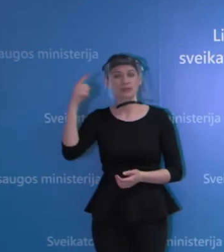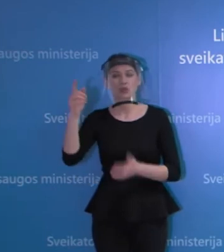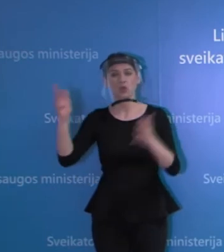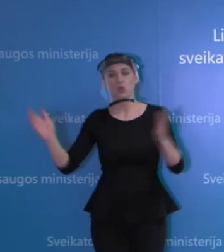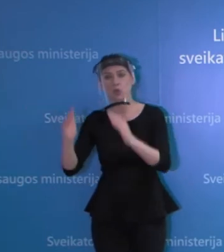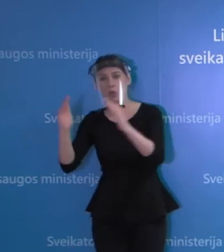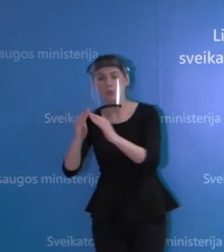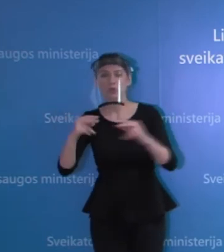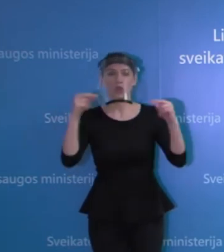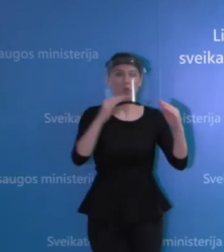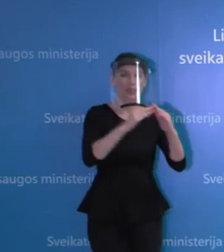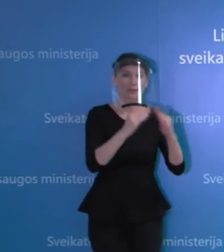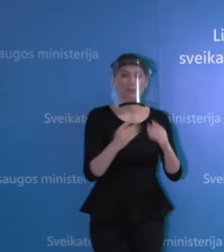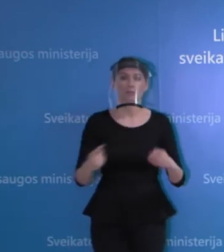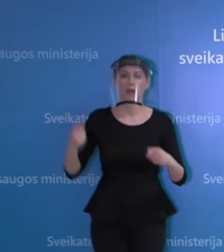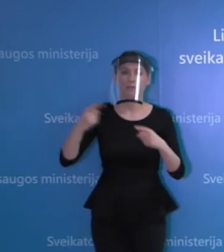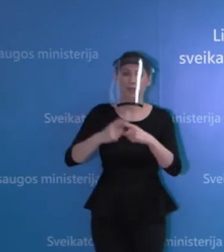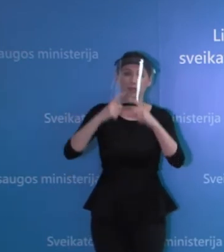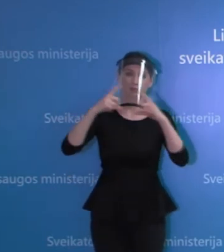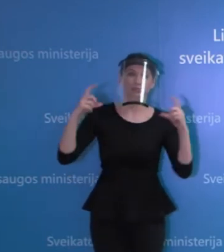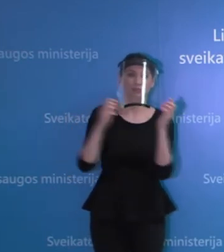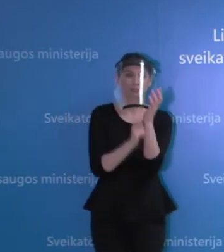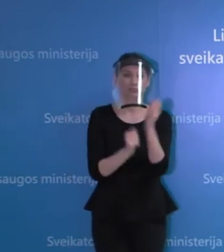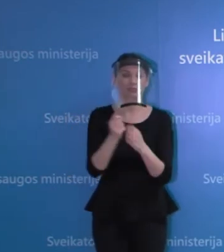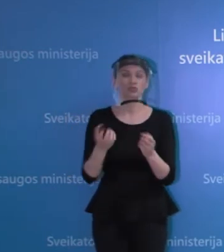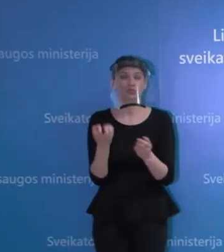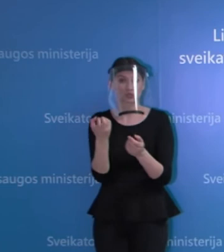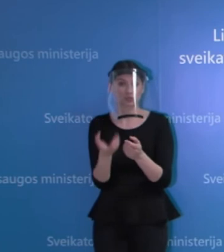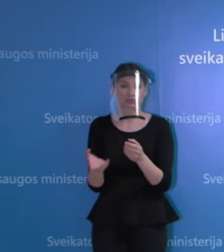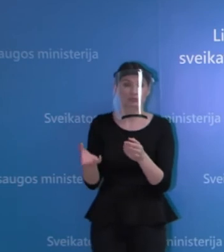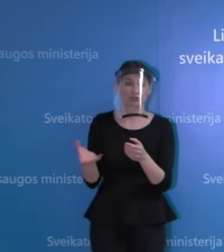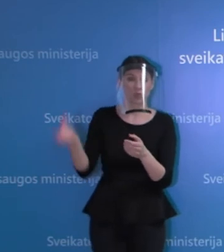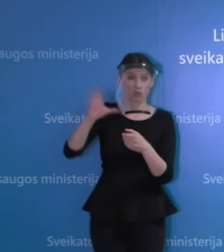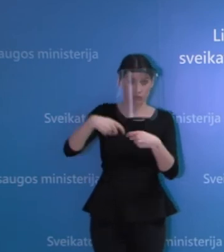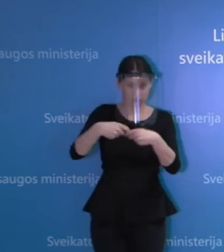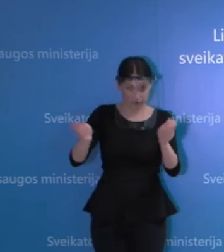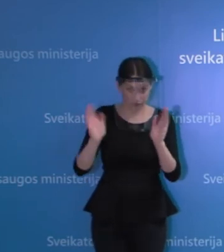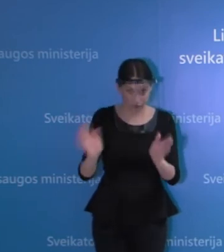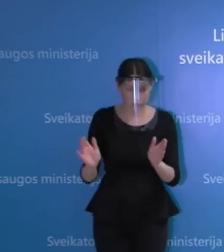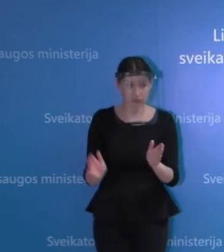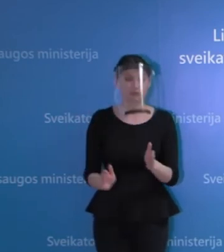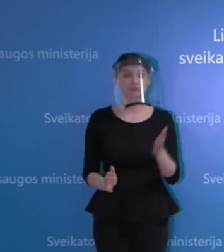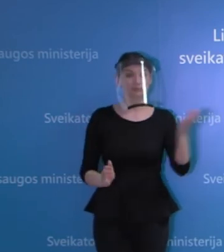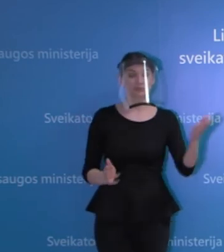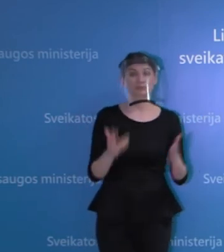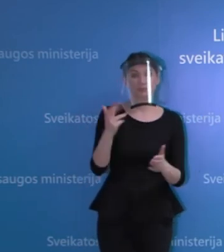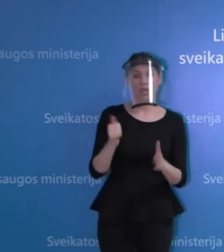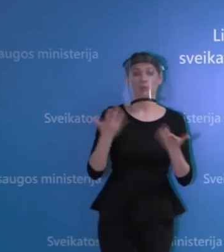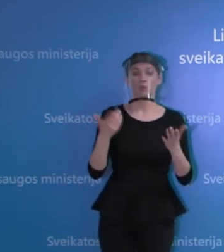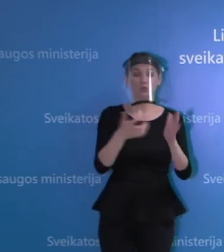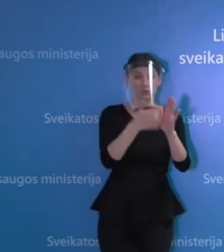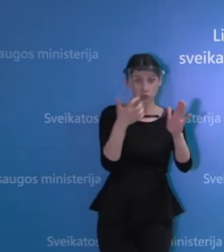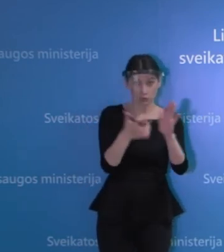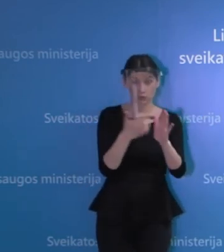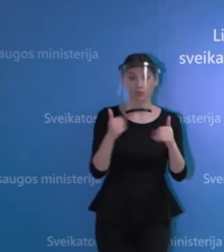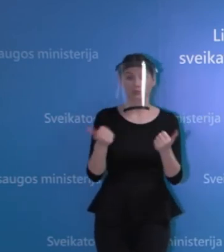globos namams? Taip, jeigu tik tai bus toks poreikis, jeigu jie tų priemonių neturės, tai yra sprendimas, kad